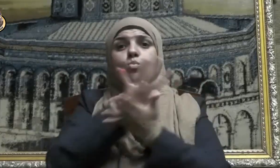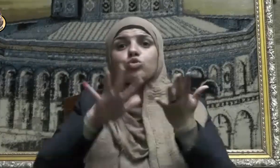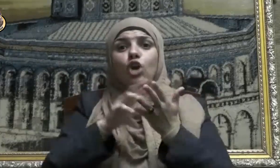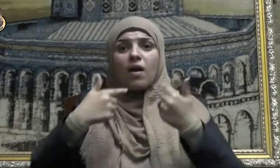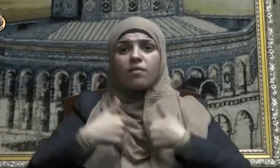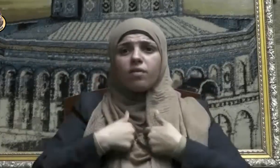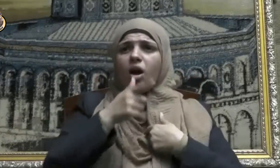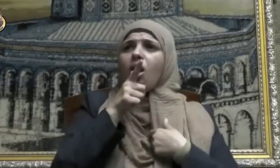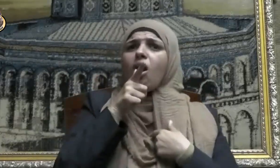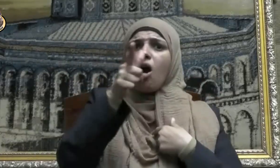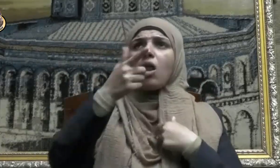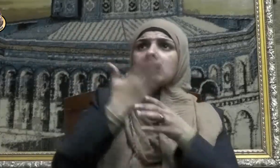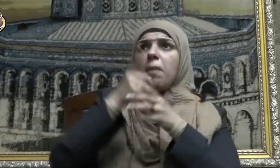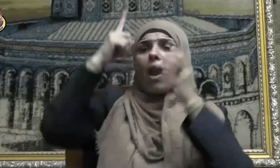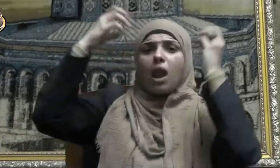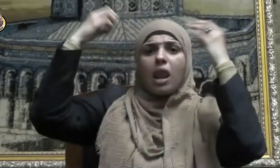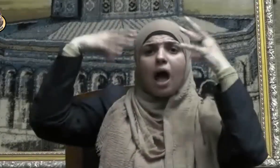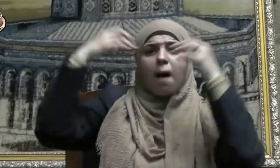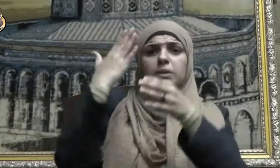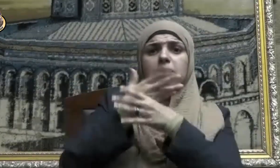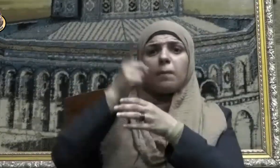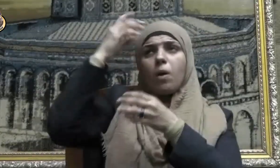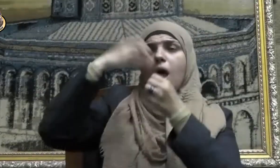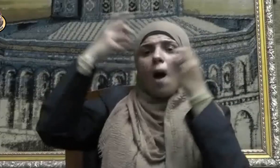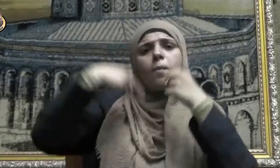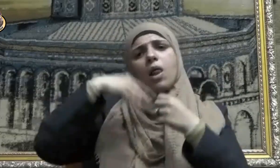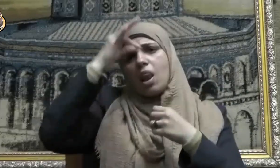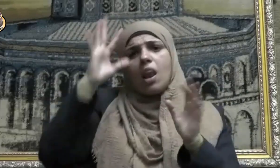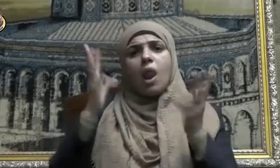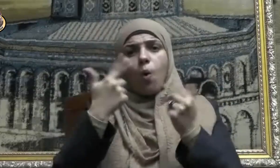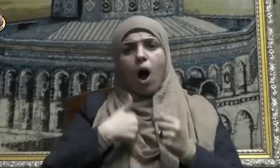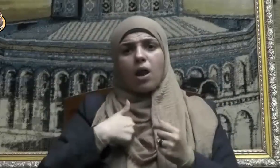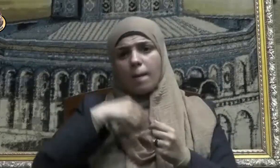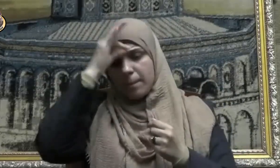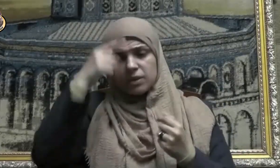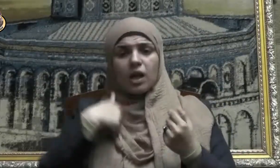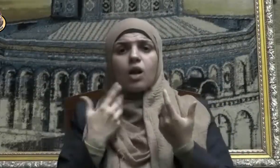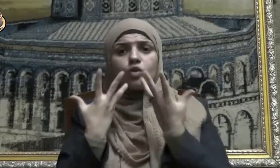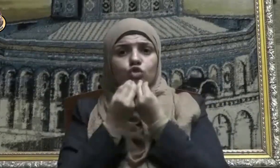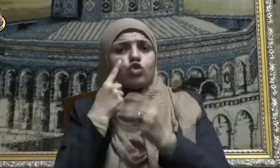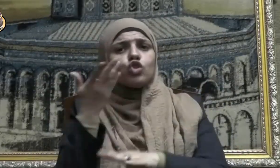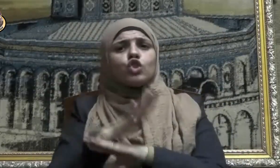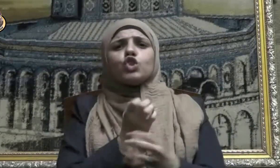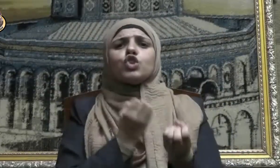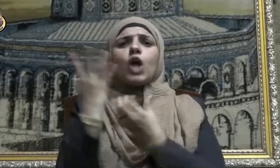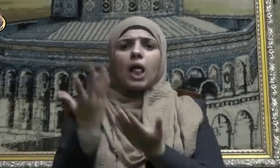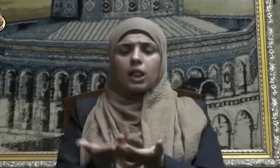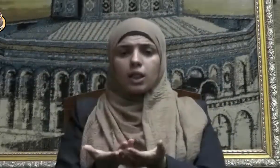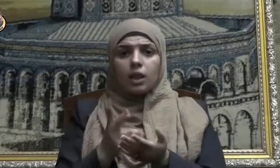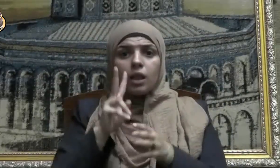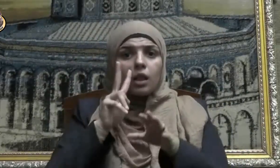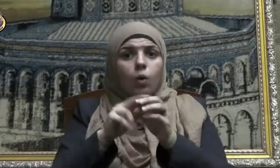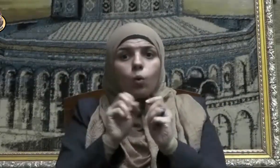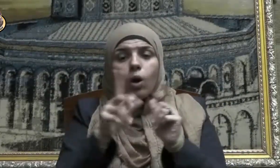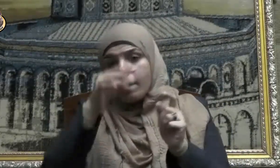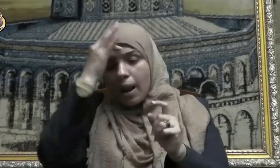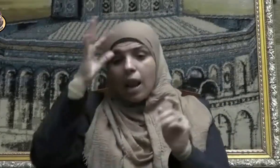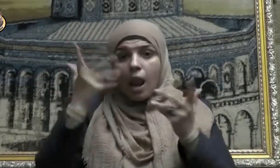قد أنعم الله علي إذ لم أكن معهم شهيدا ولئن أصابكم فضل